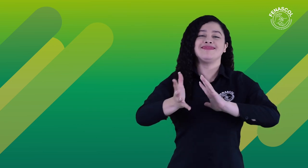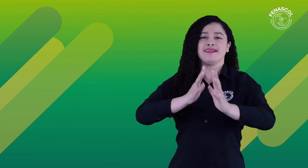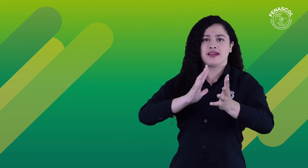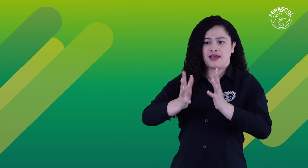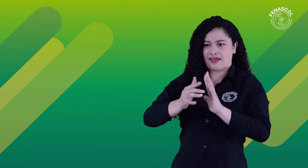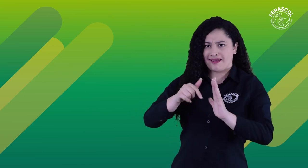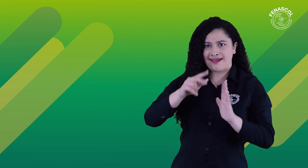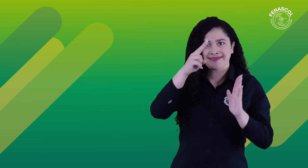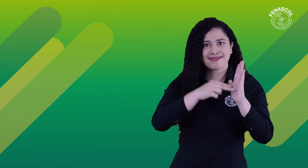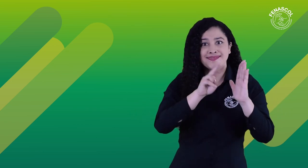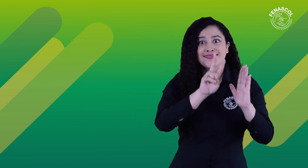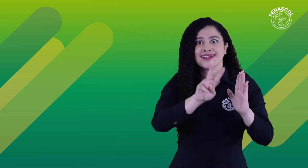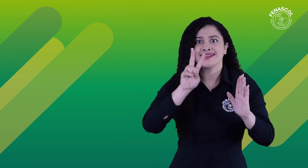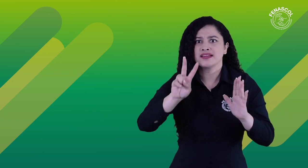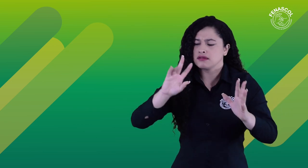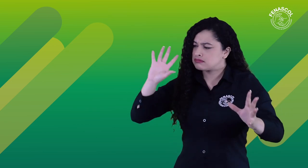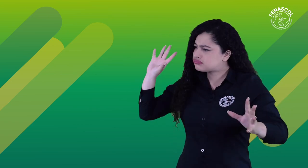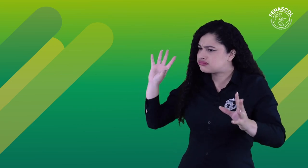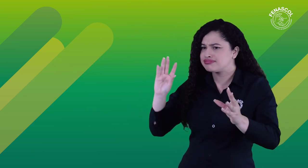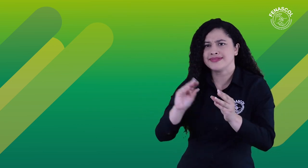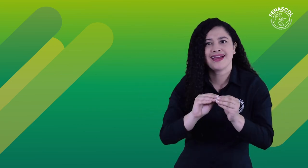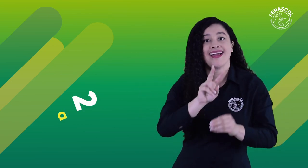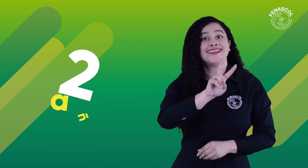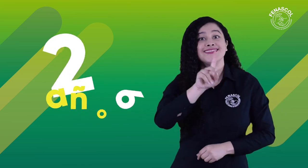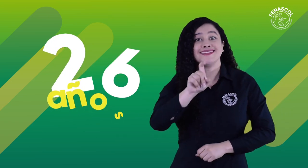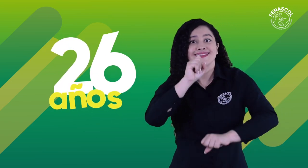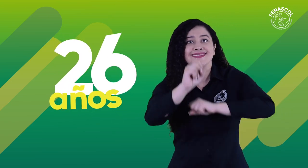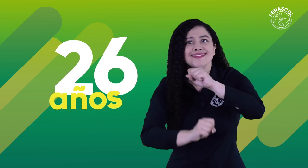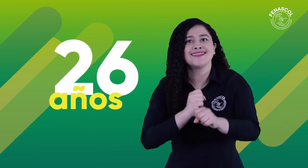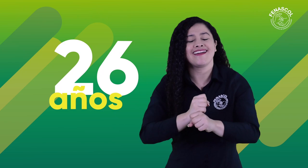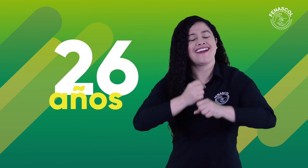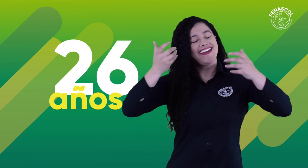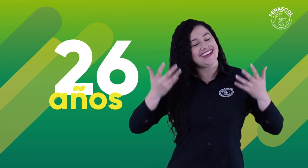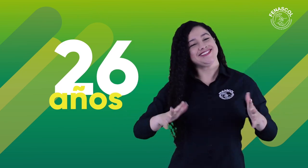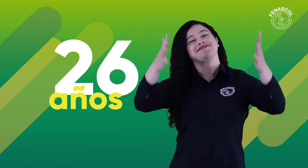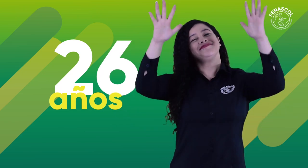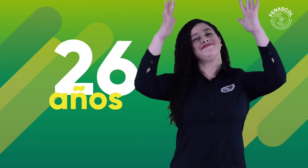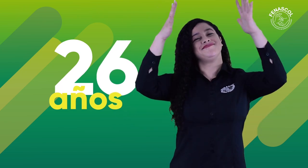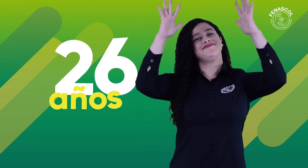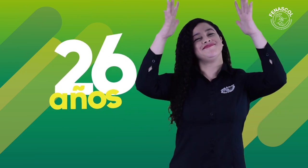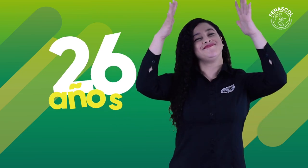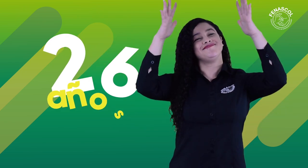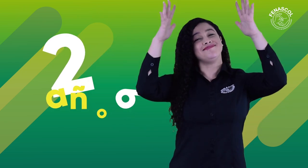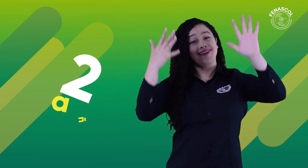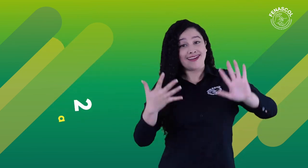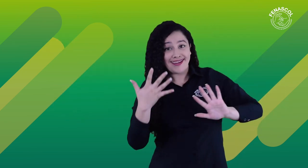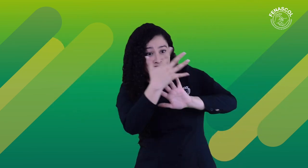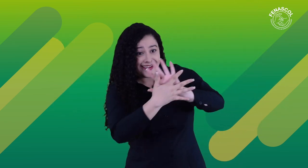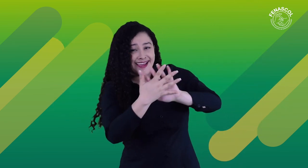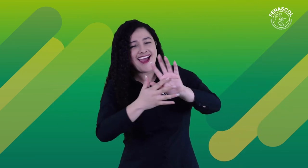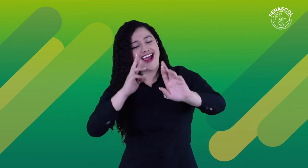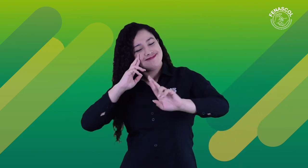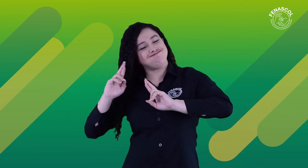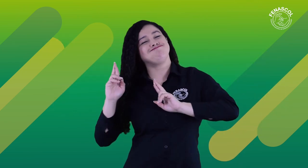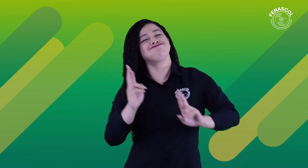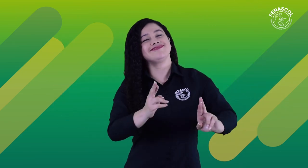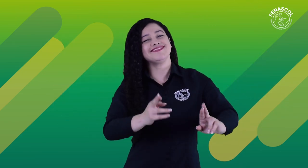comunicarnos a realizarlo con más libertad. Desde entonces a la fecha han transcurrido 26 años, por eso este reconocimiento